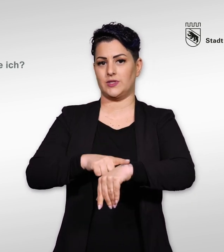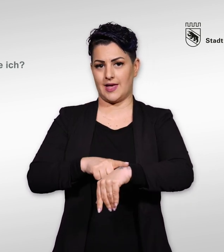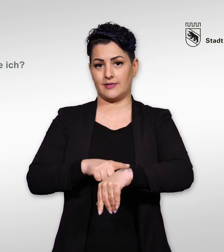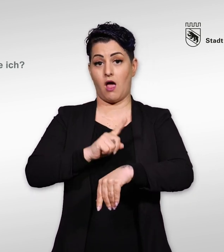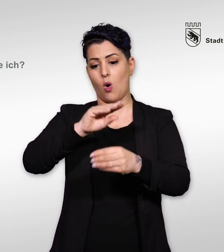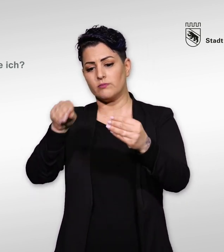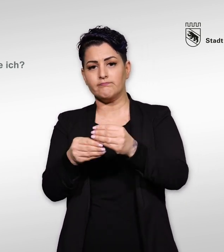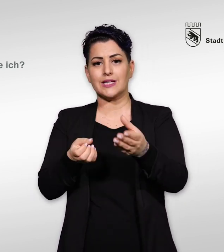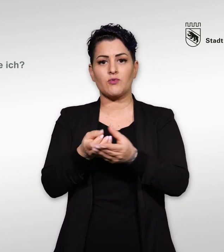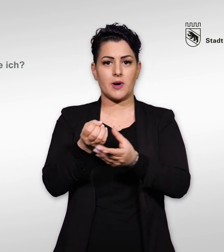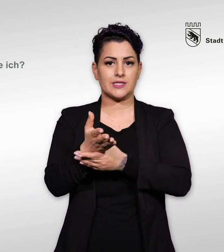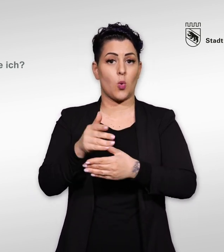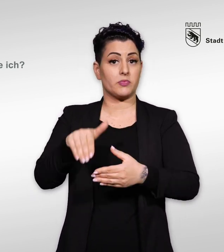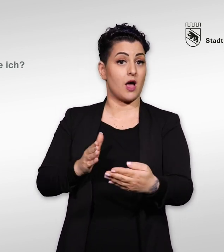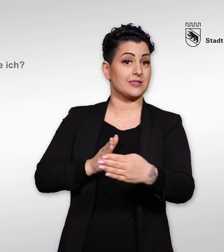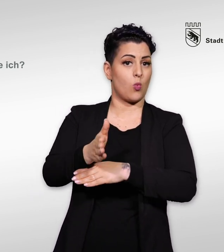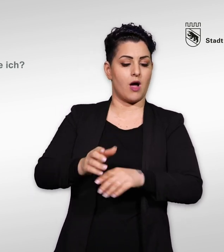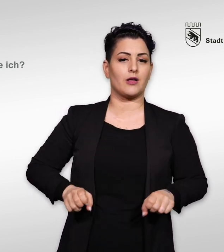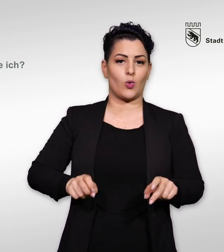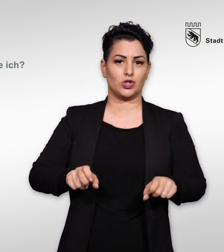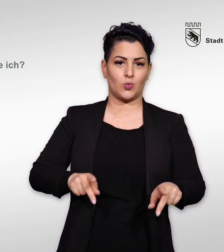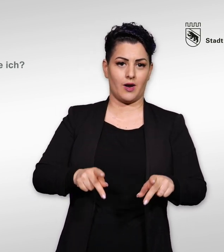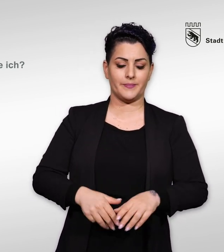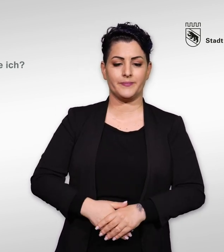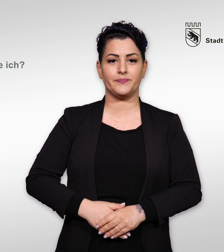Stimmlokale sowie Informationen zur Rollstuhlgängigkeit.